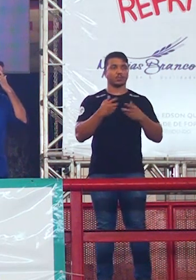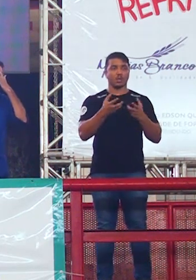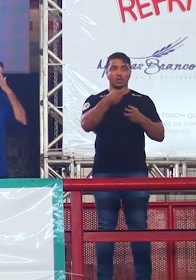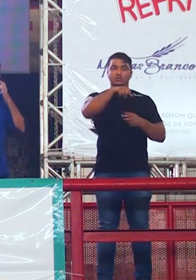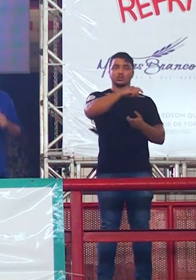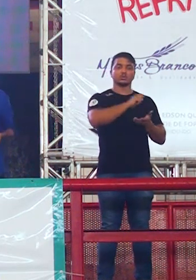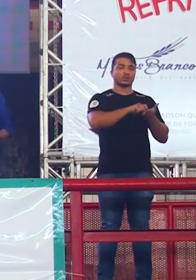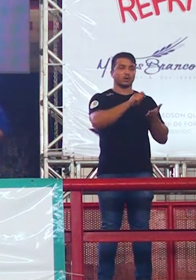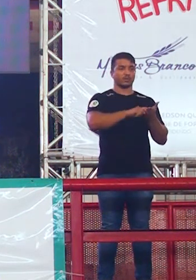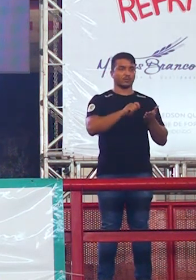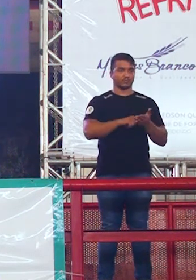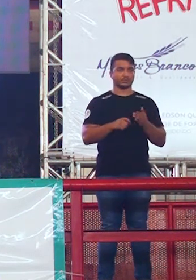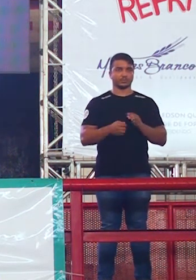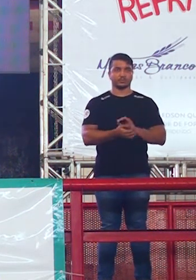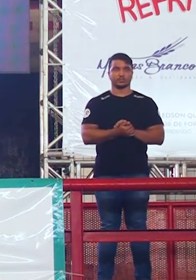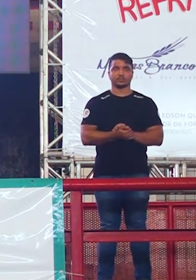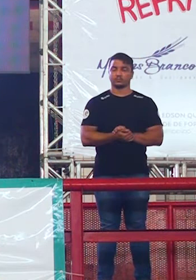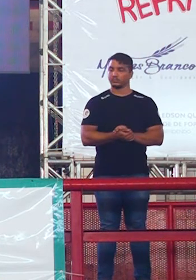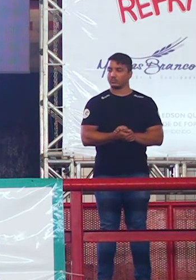tá?